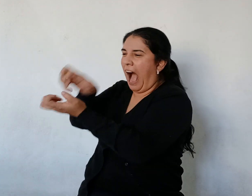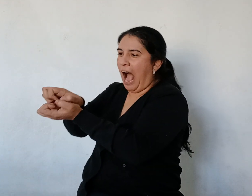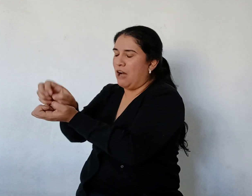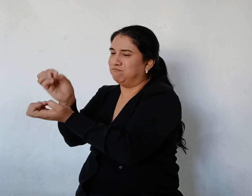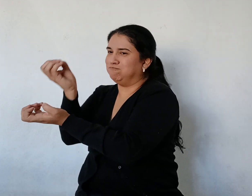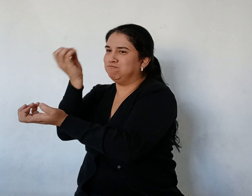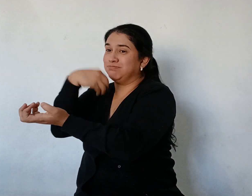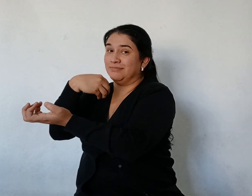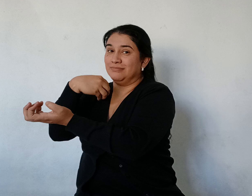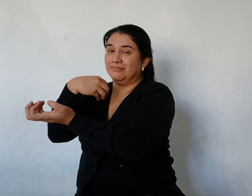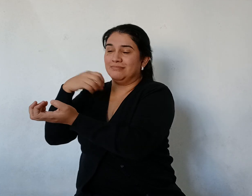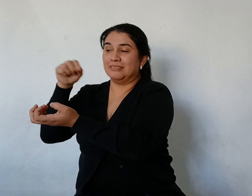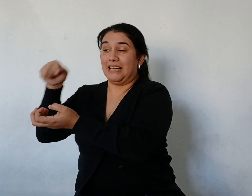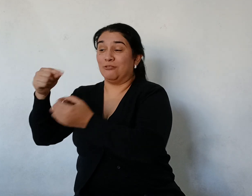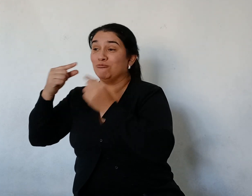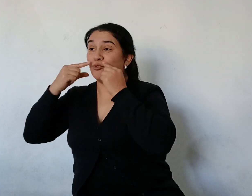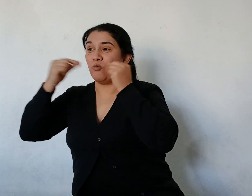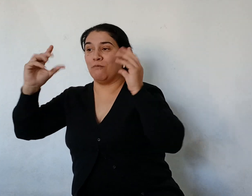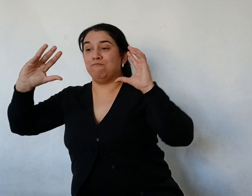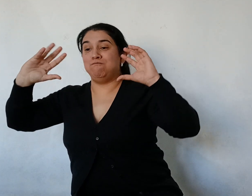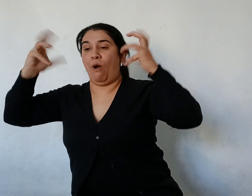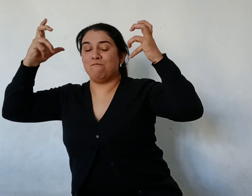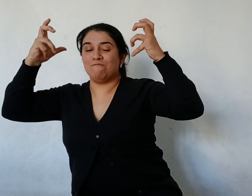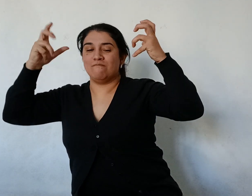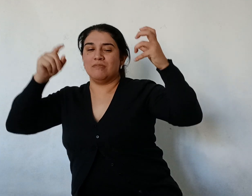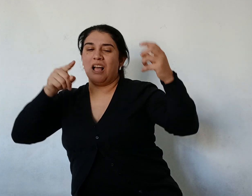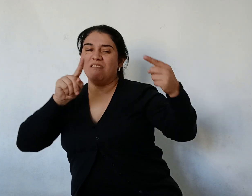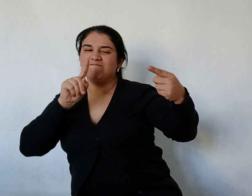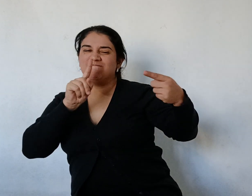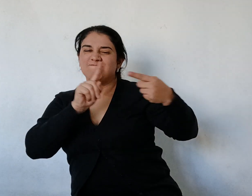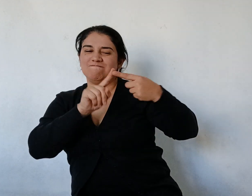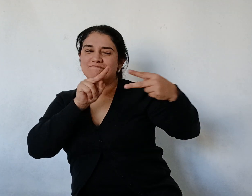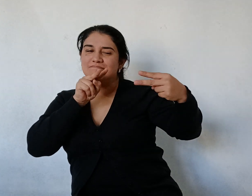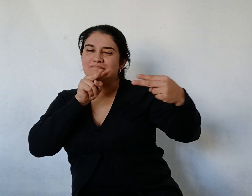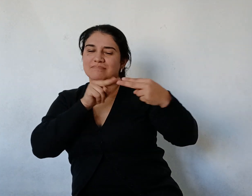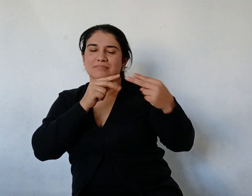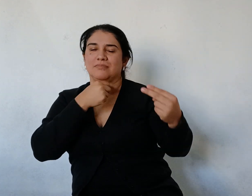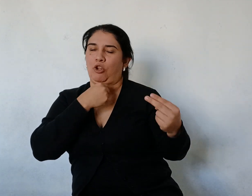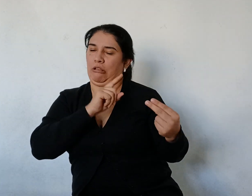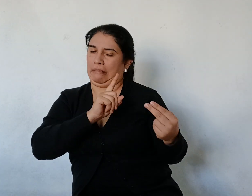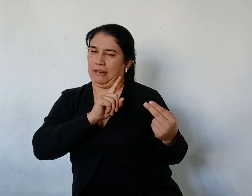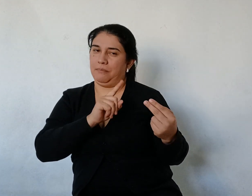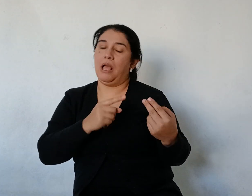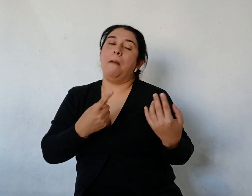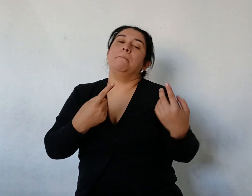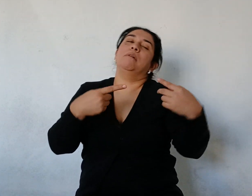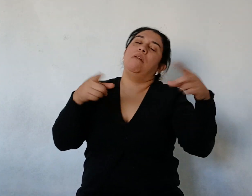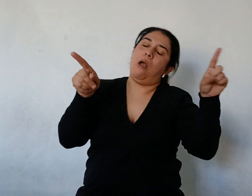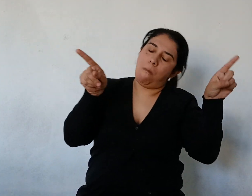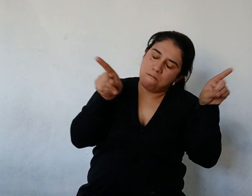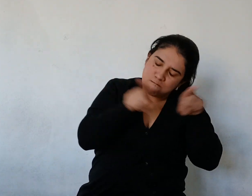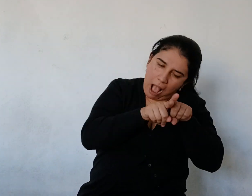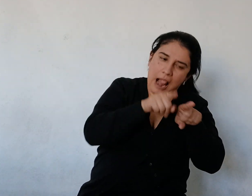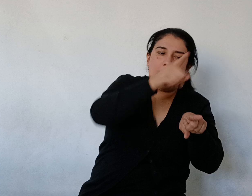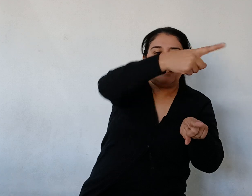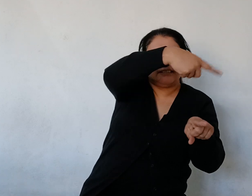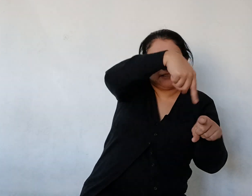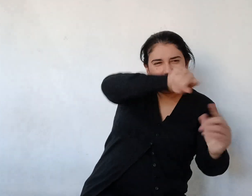Pero a pesar de todo fueron corriendo a ver al surubí Que vivía en una gruta grandísima a la orilla del río Paraná Y que dormía